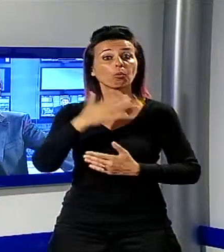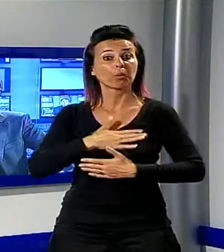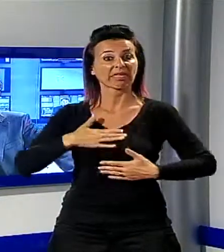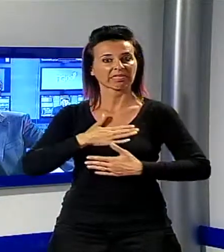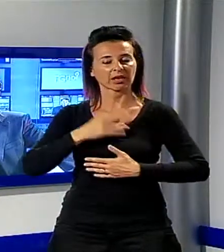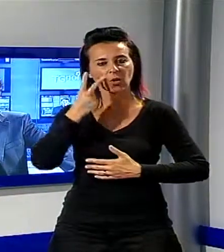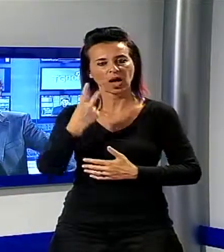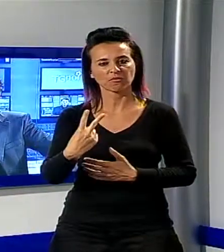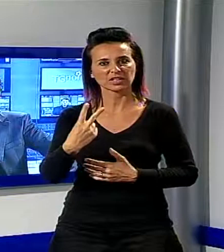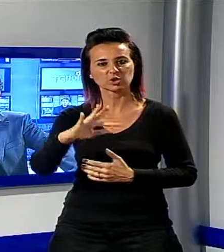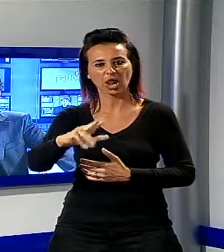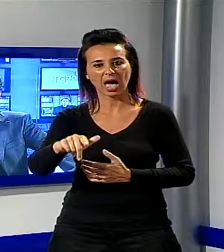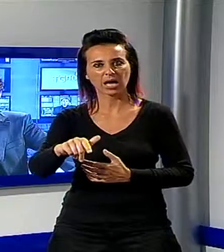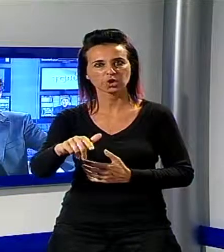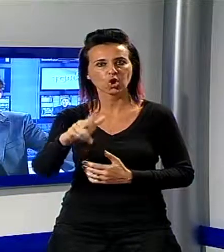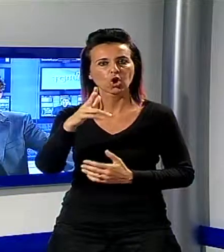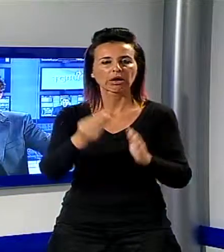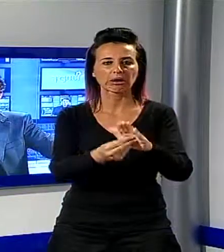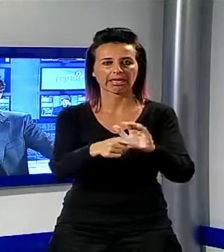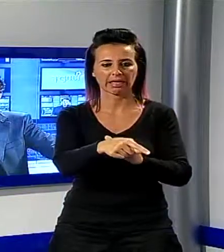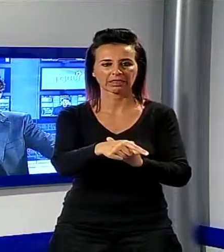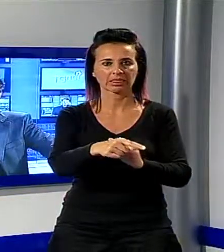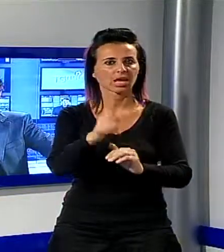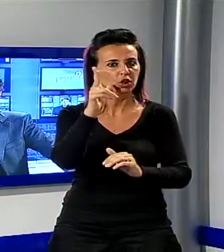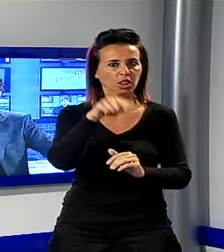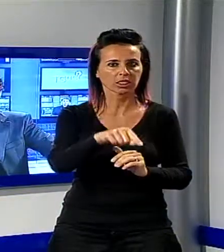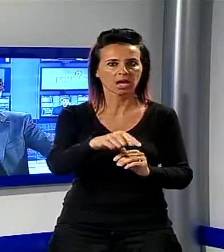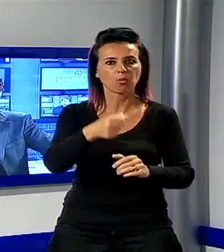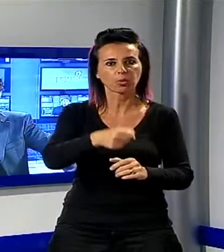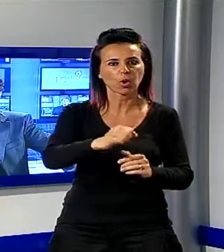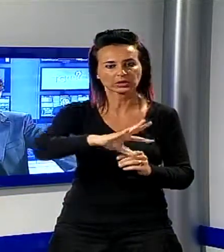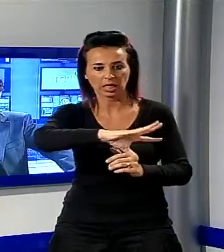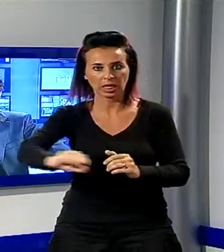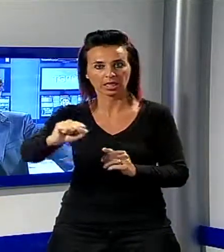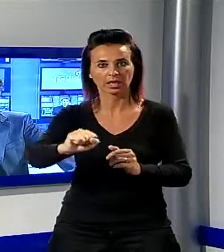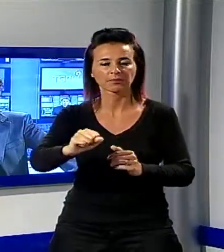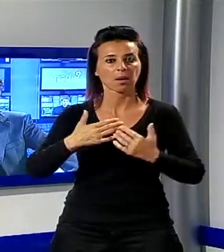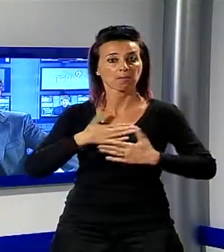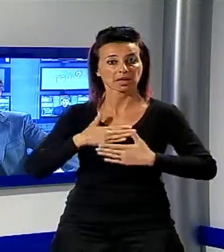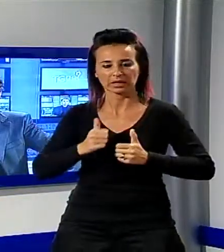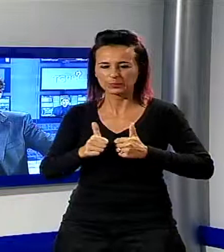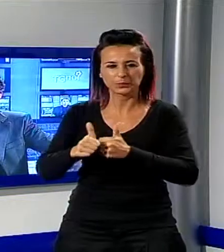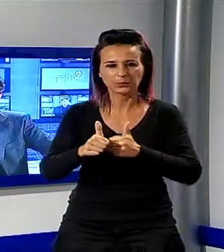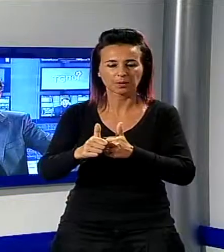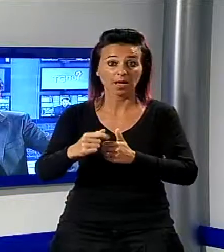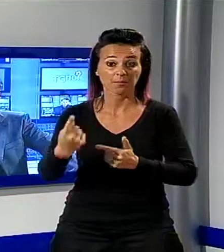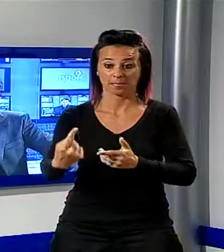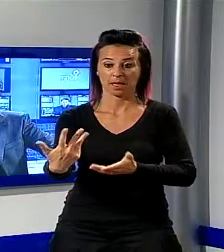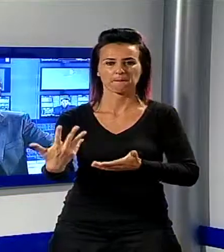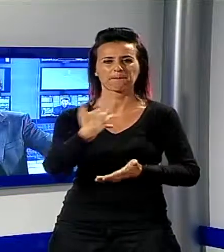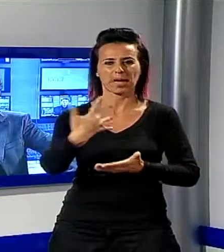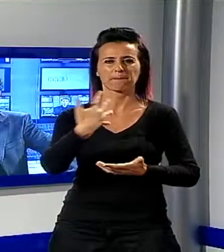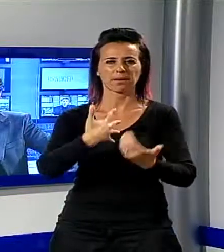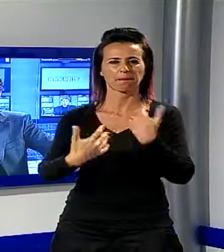malvivente, per guadagnarsi la fuga, lo ha aggredito. Il ladro è fuggito sulla passeggiata, ma è stato comunque bloccato dai